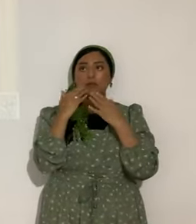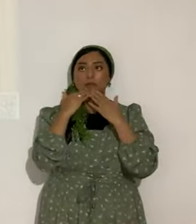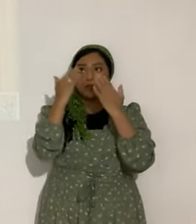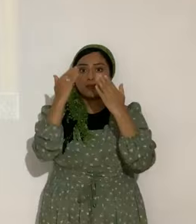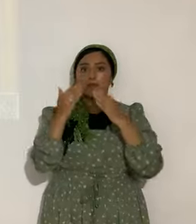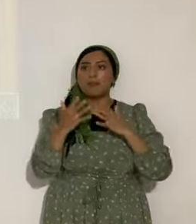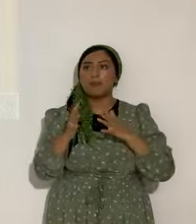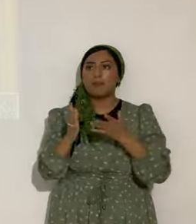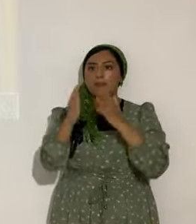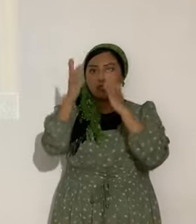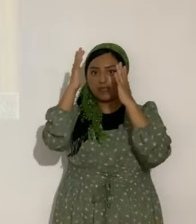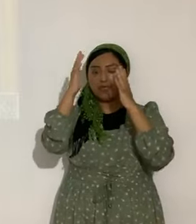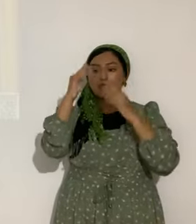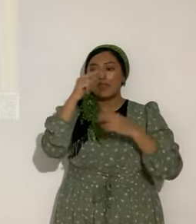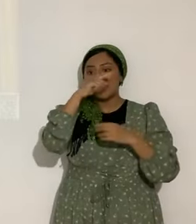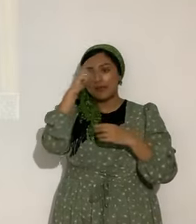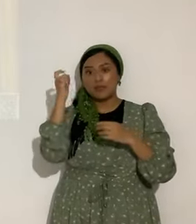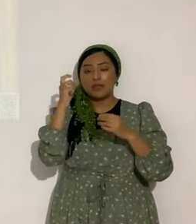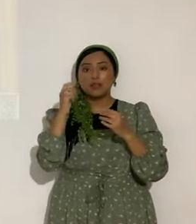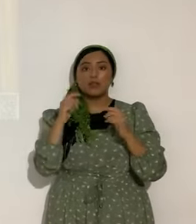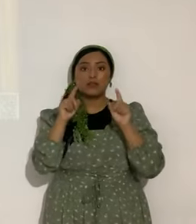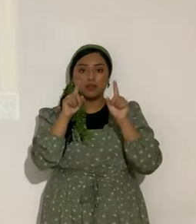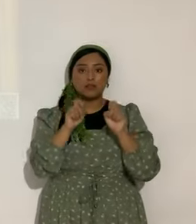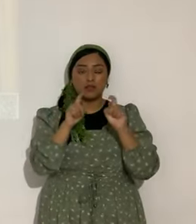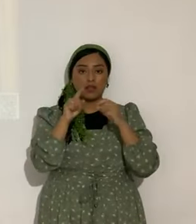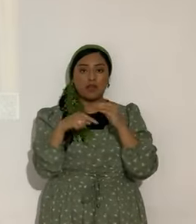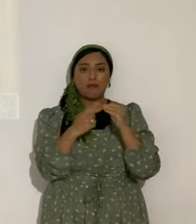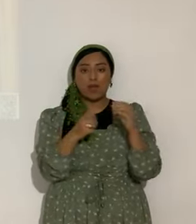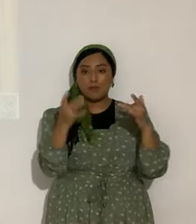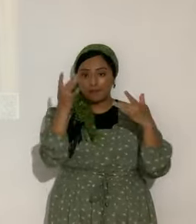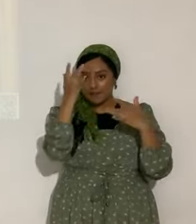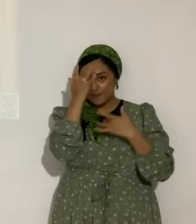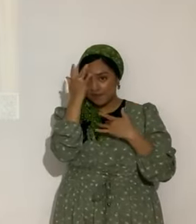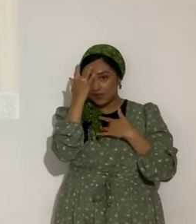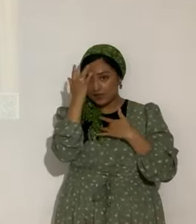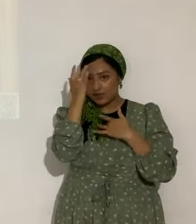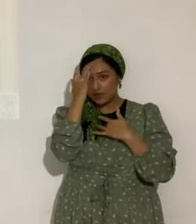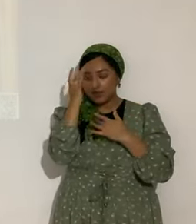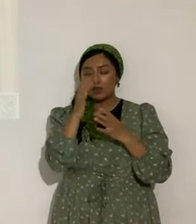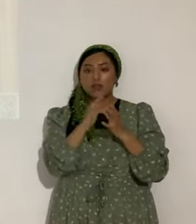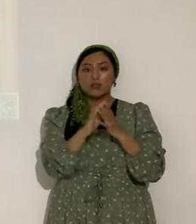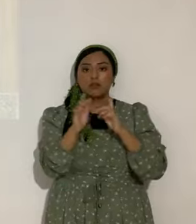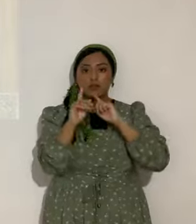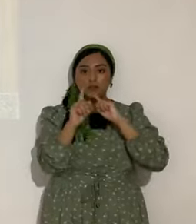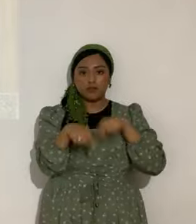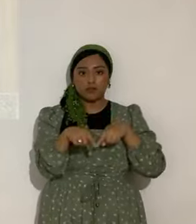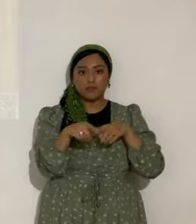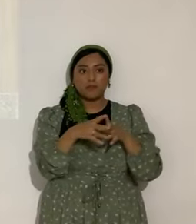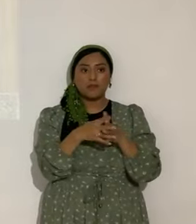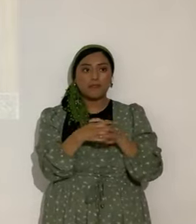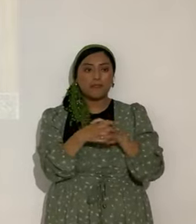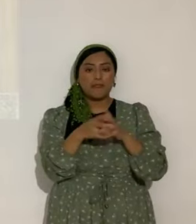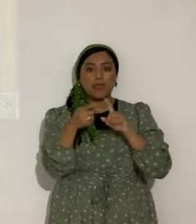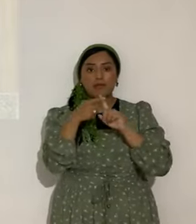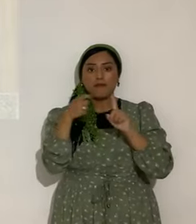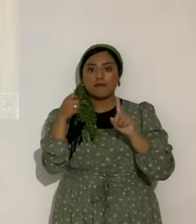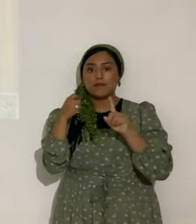le demos cabot, porque el examen sobre las enfermedades psicosomáticas lo respondieron del país de Alemania,